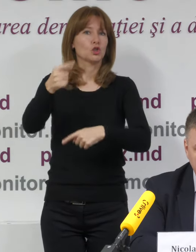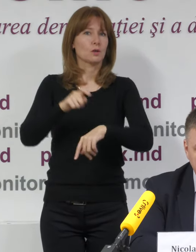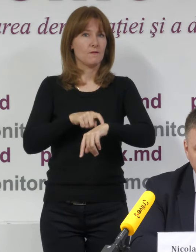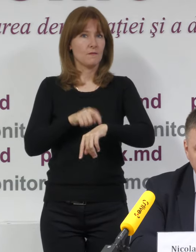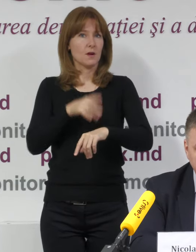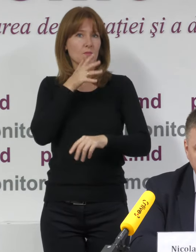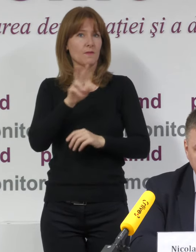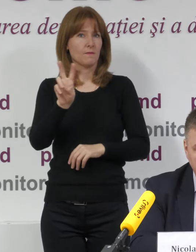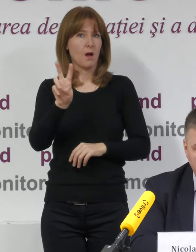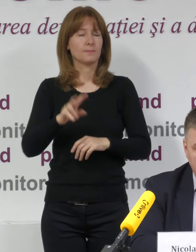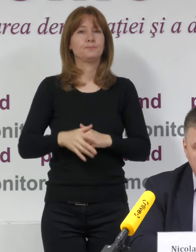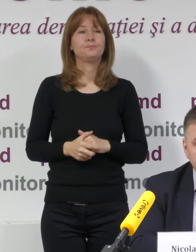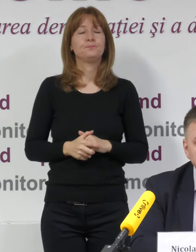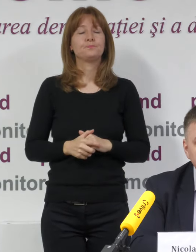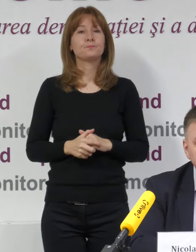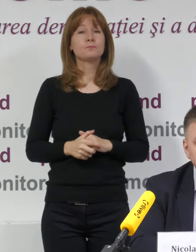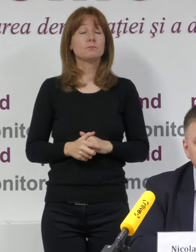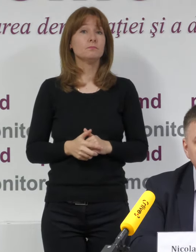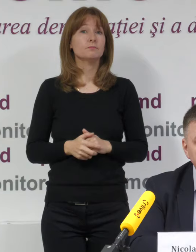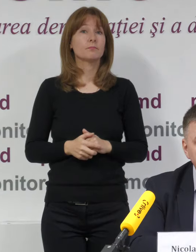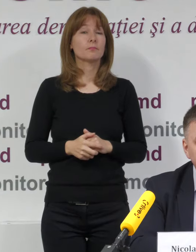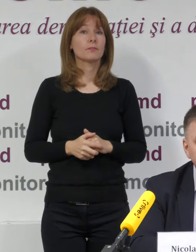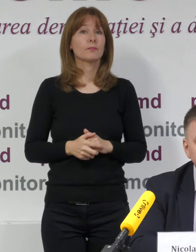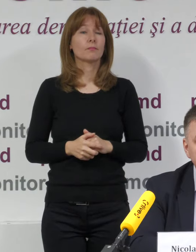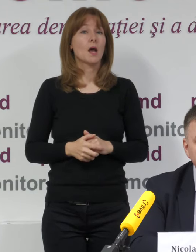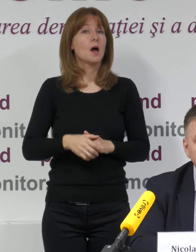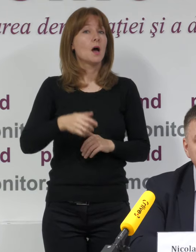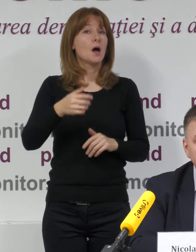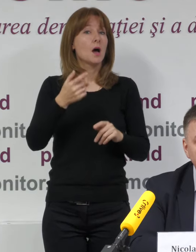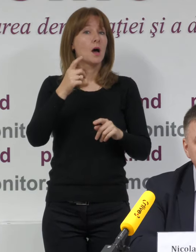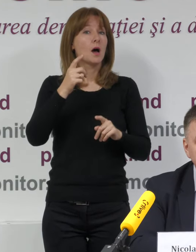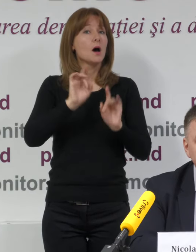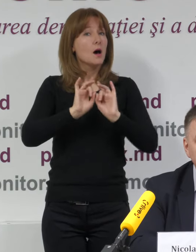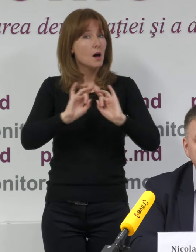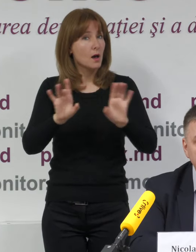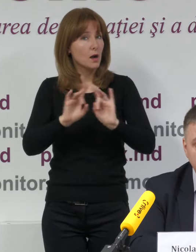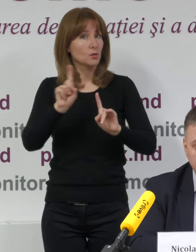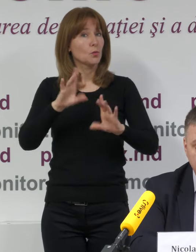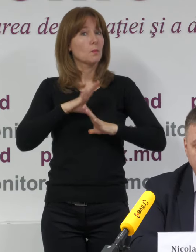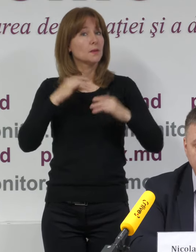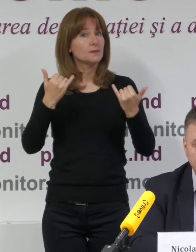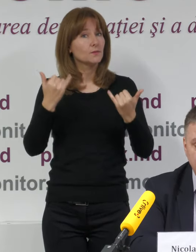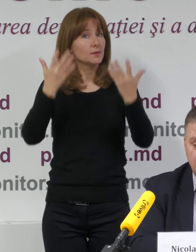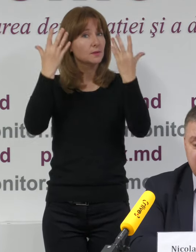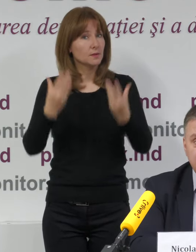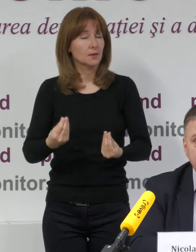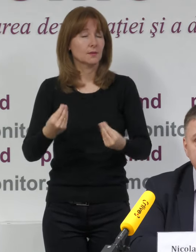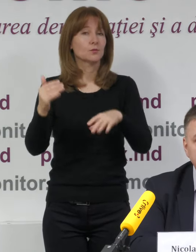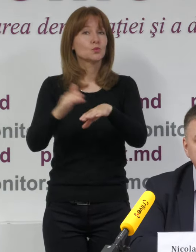de raportare. Acestea fiind spuse, sperăm cu toții să avem o zi cât mai liniștită în continuare,